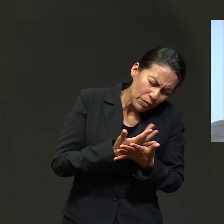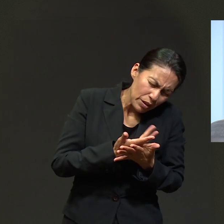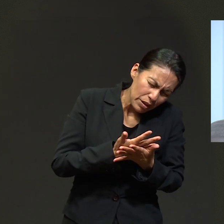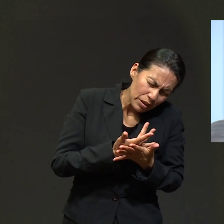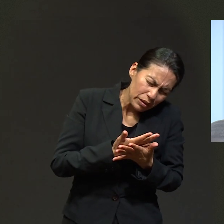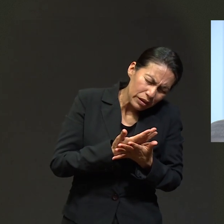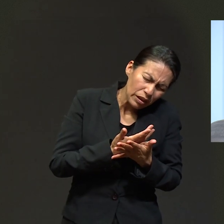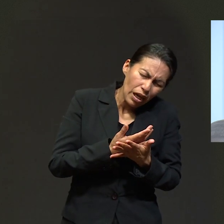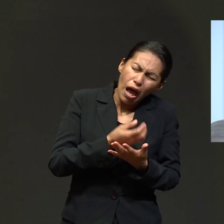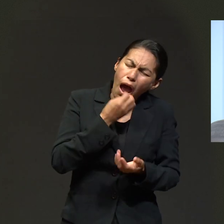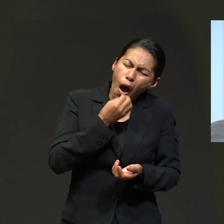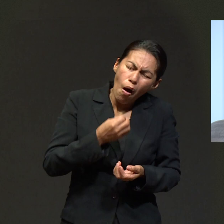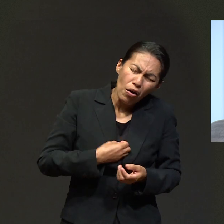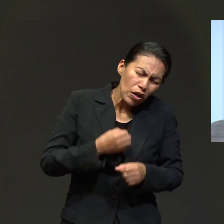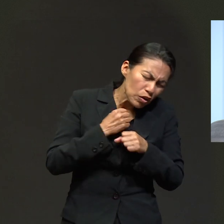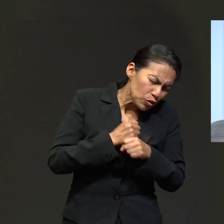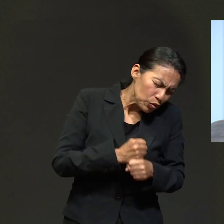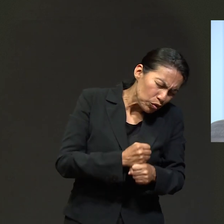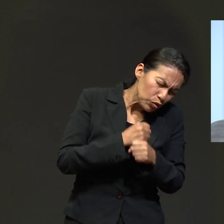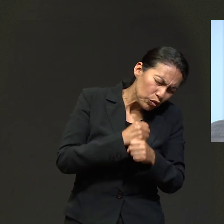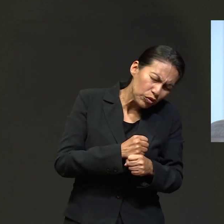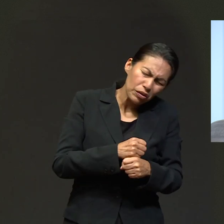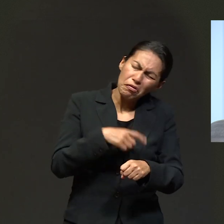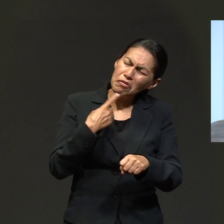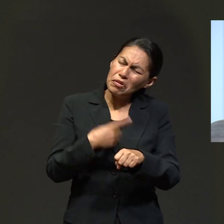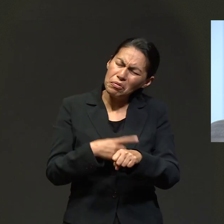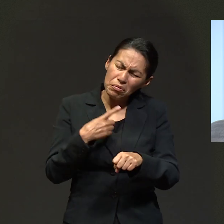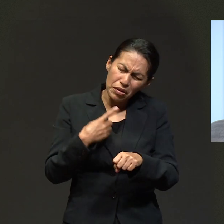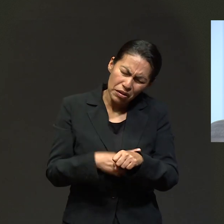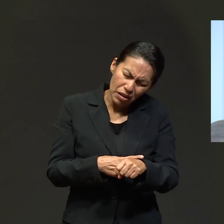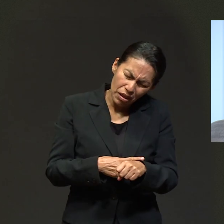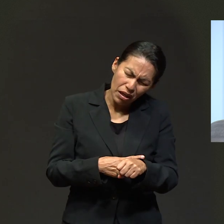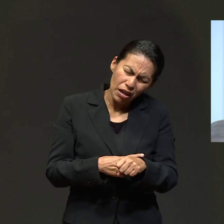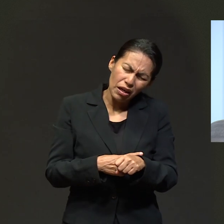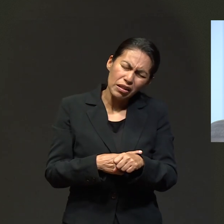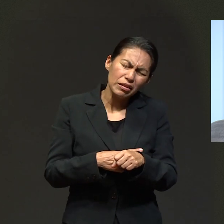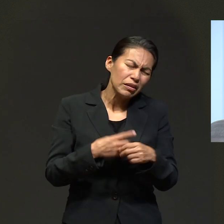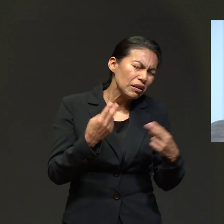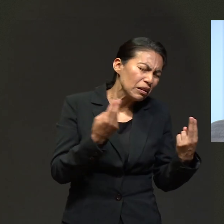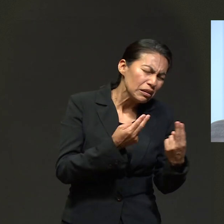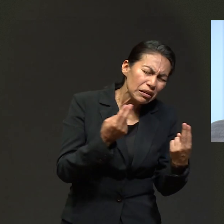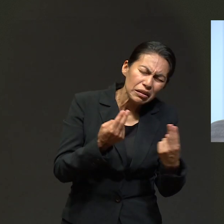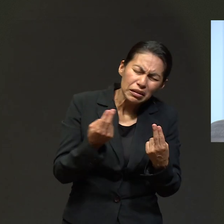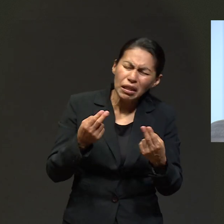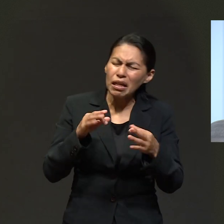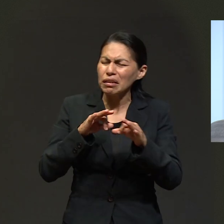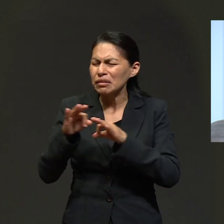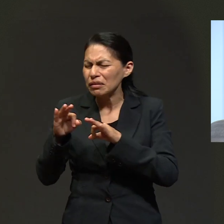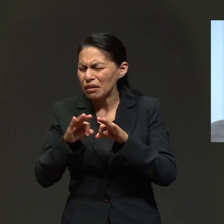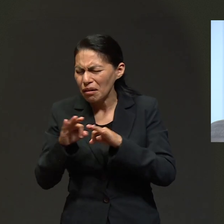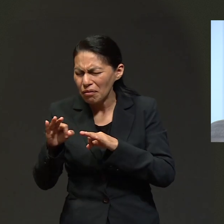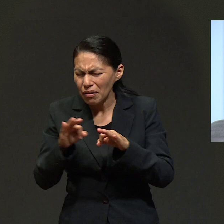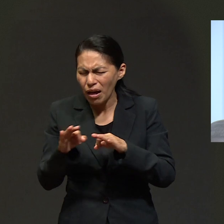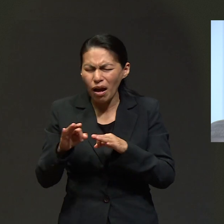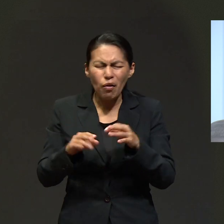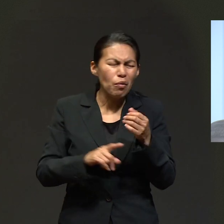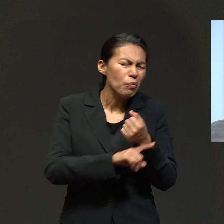ya sea mi Dios de enfermedad, ya sea de la necesidad de un empleo, ya sea de un problema emocional.